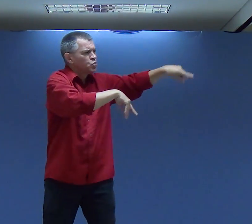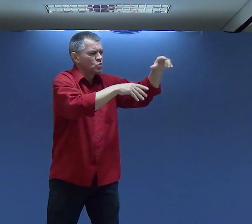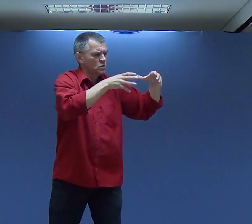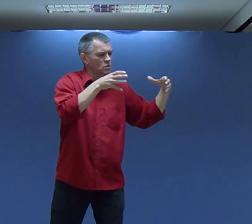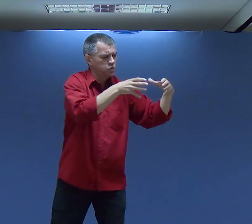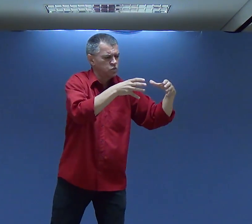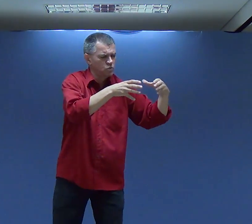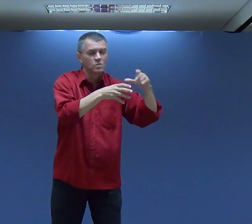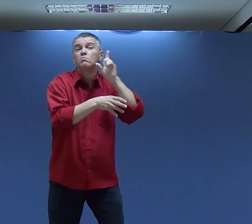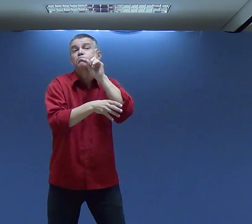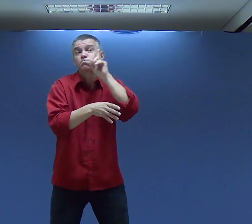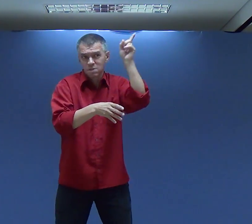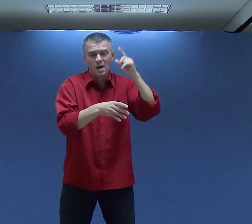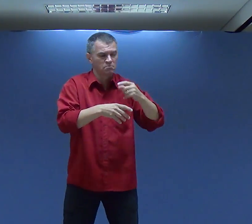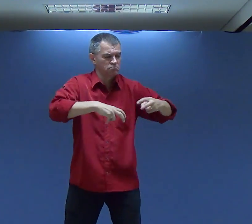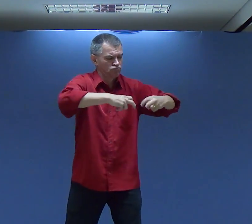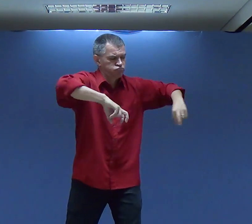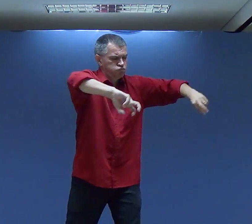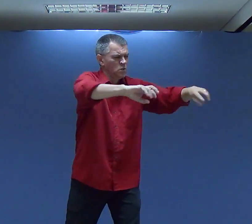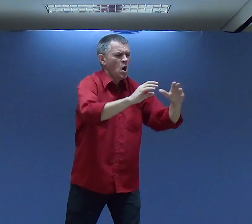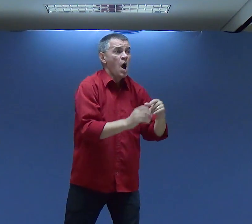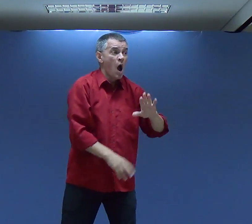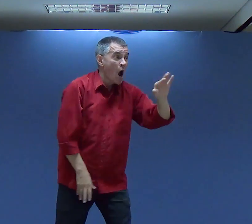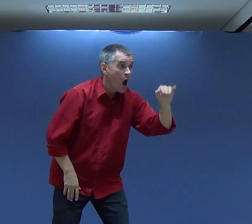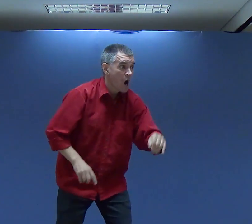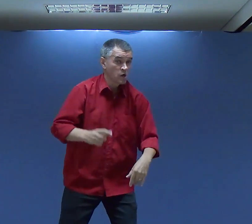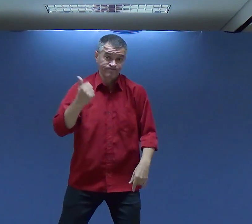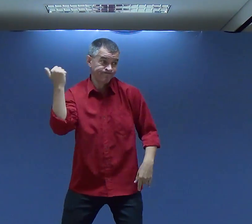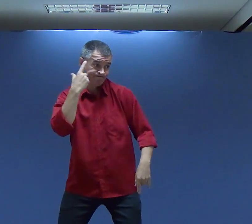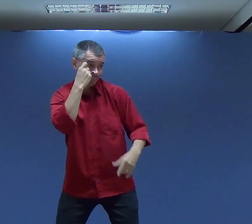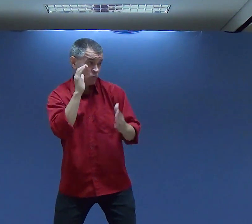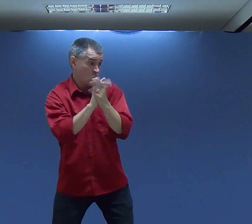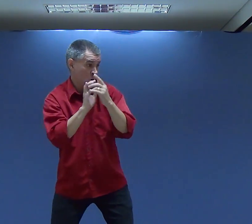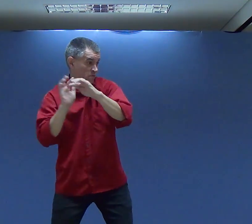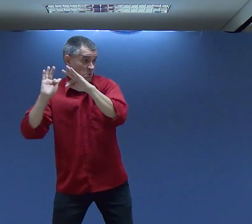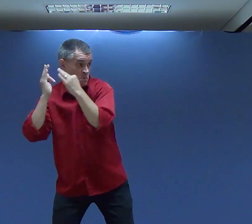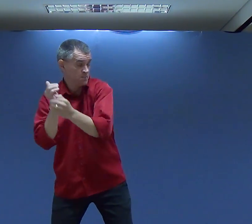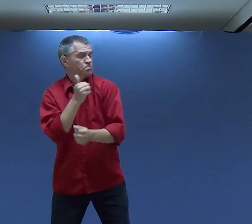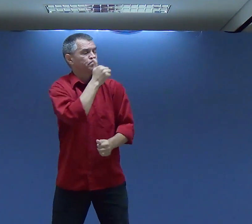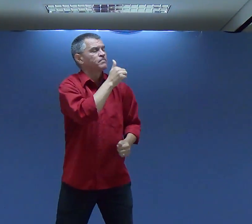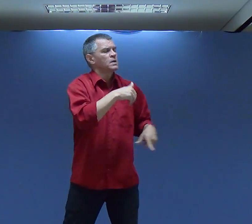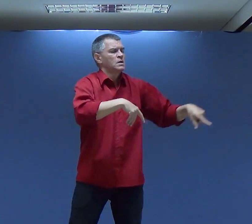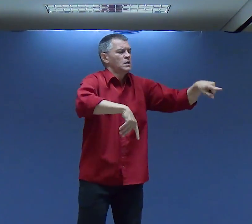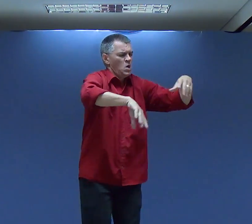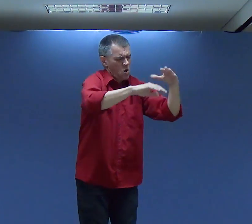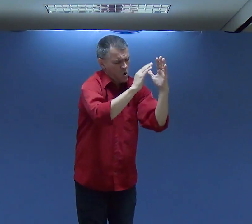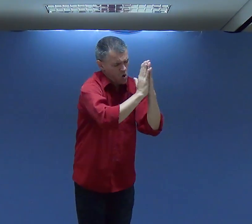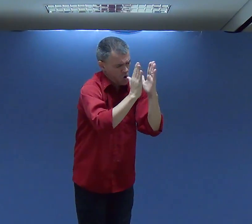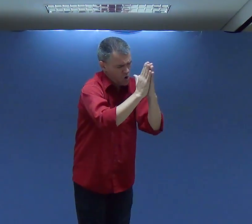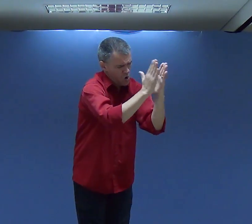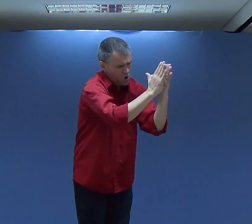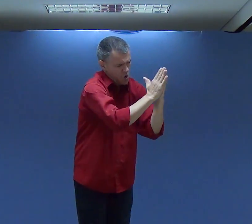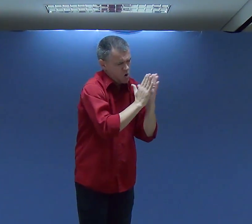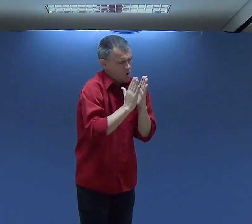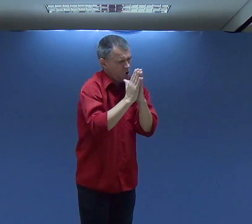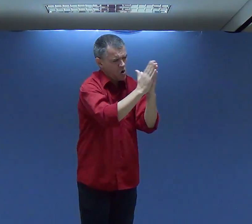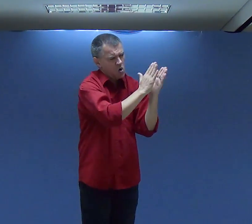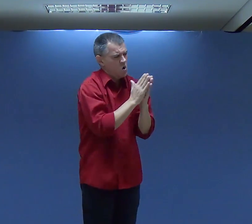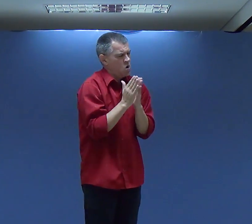coisas E um dia A gente estava lá Num grupo E ela perguntou Falou Vamos